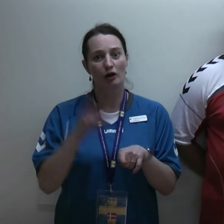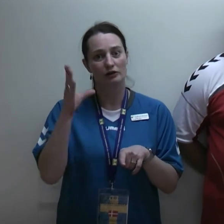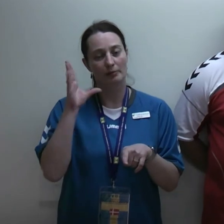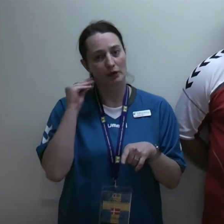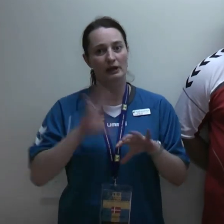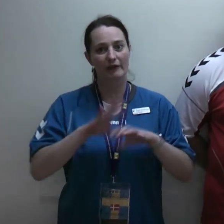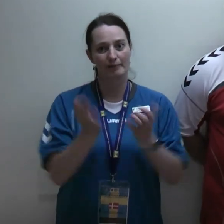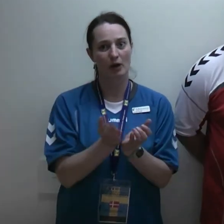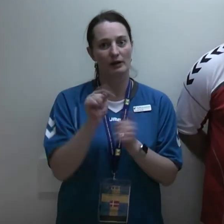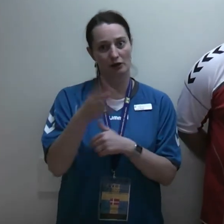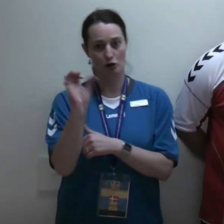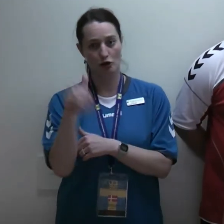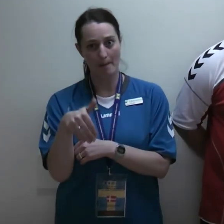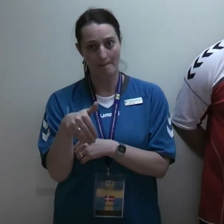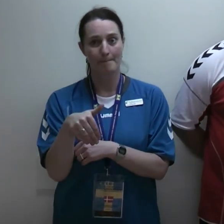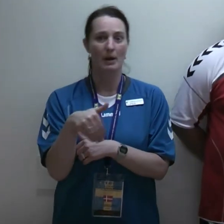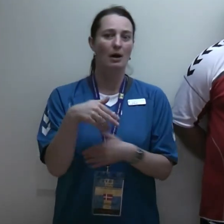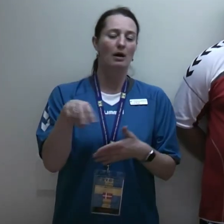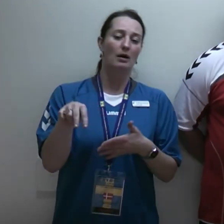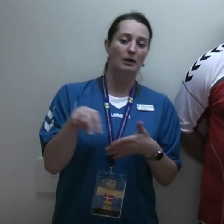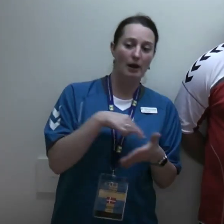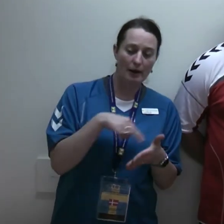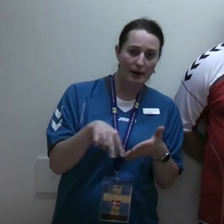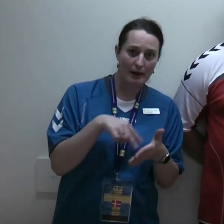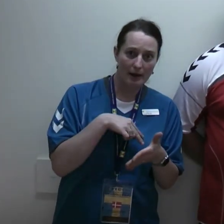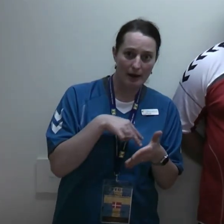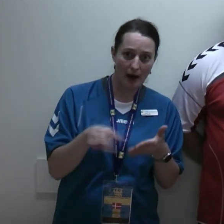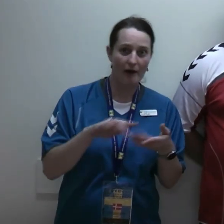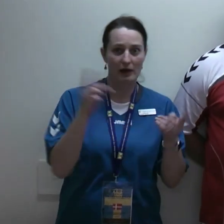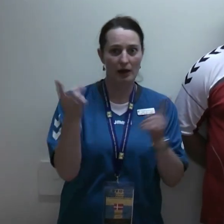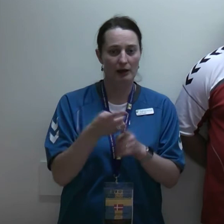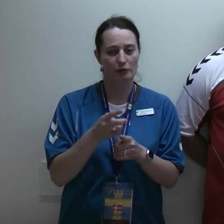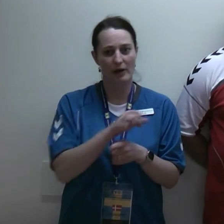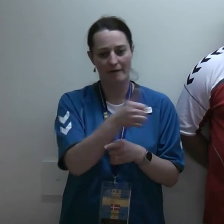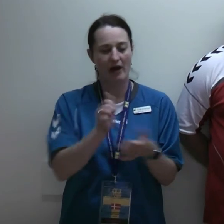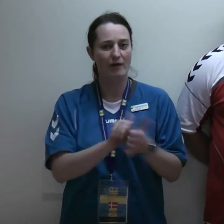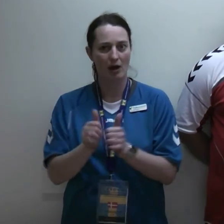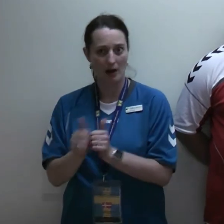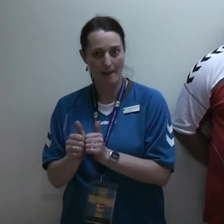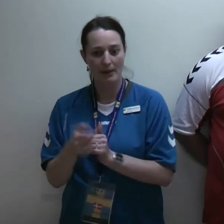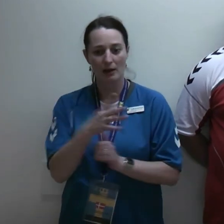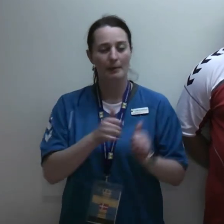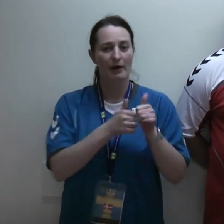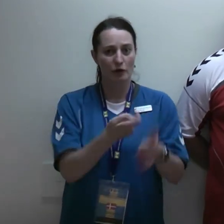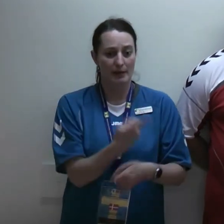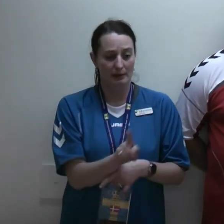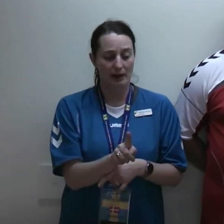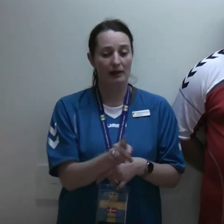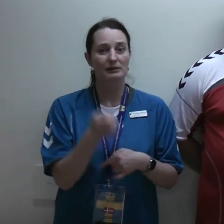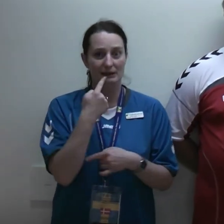resumere af kampene. Til pigerne, I kan være mega, mega